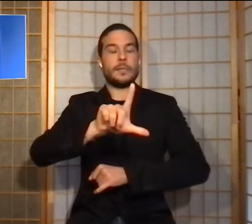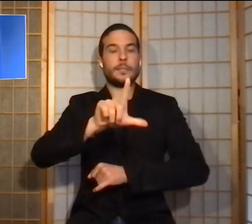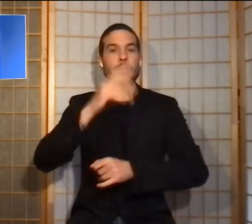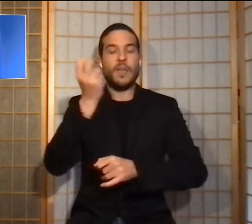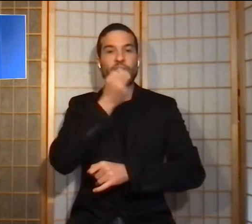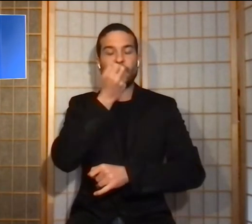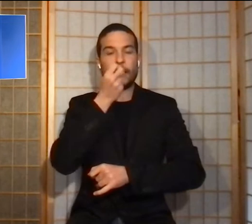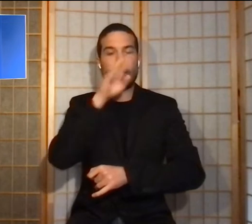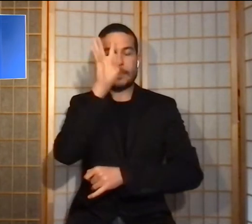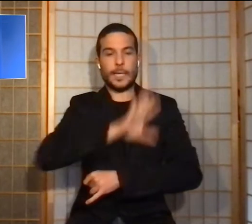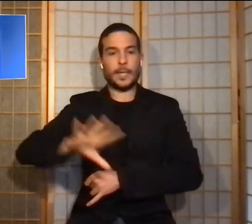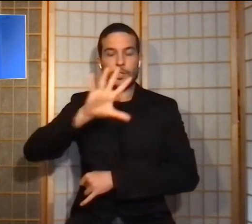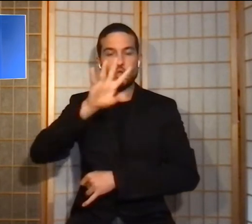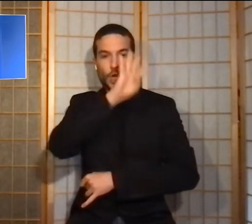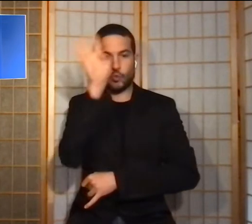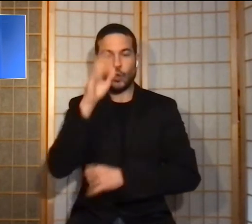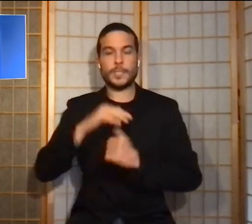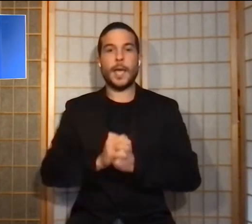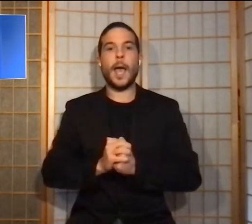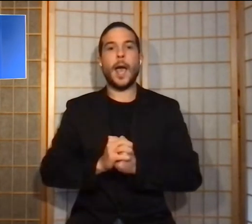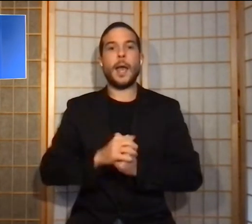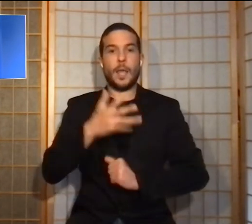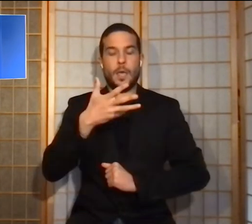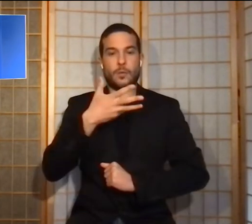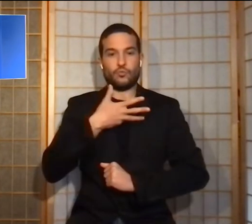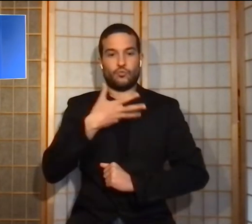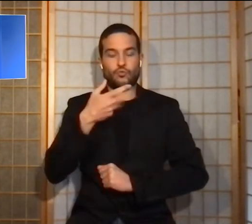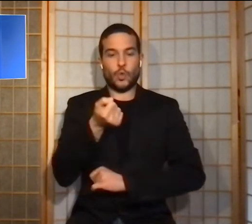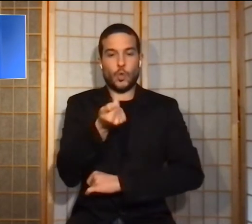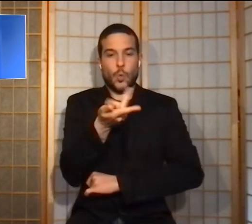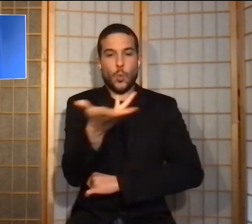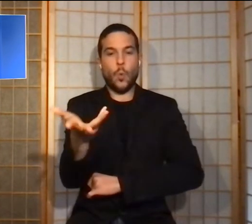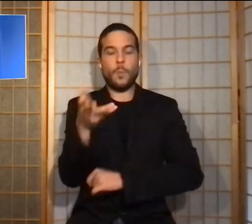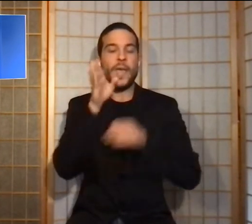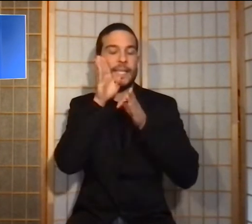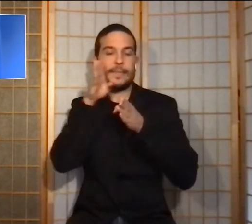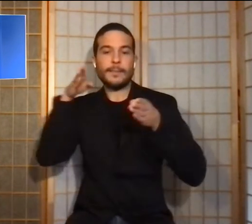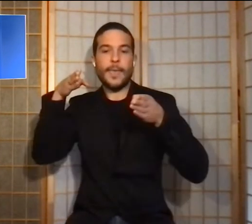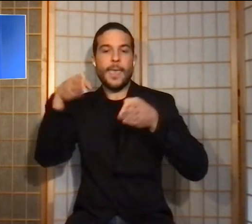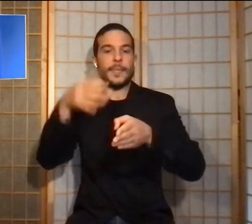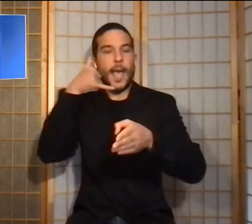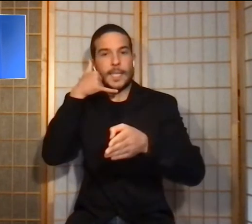Sono stati istituiti numeri dedicati per le chiamate.